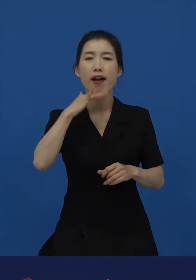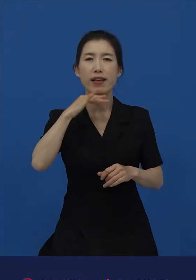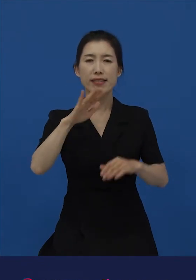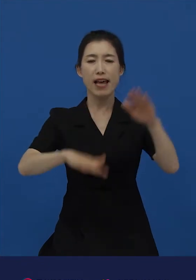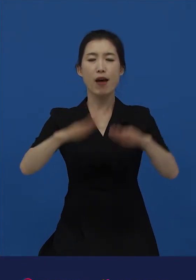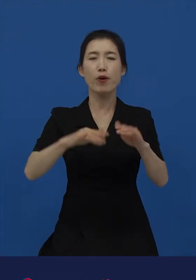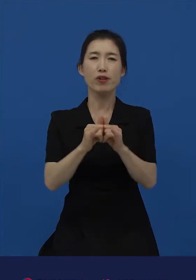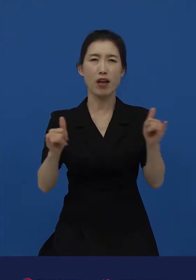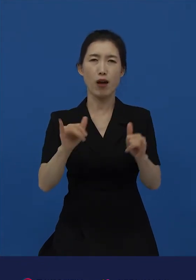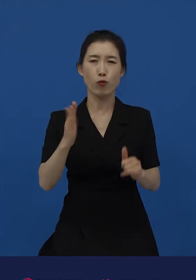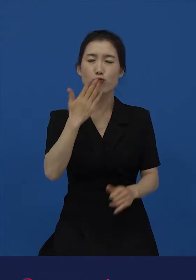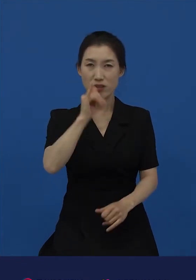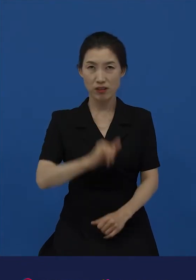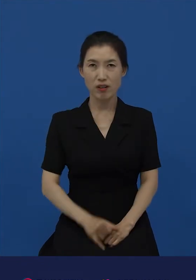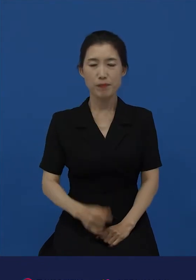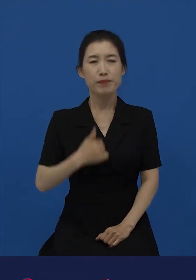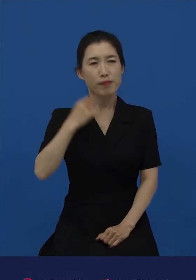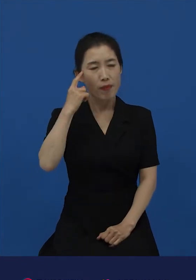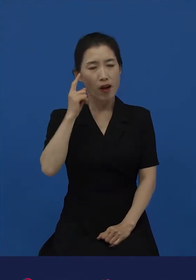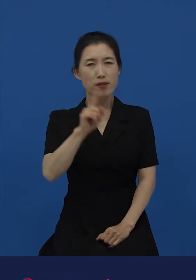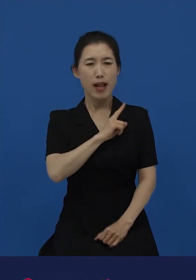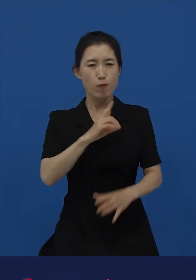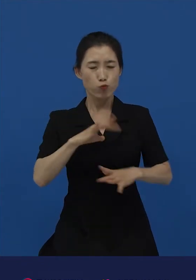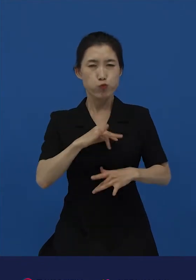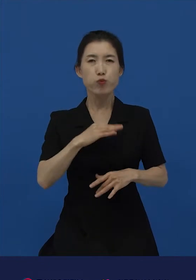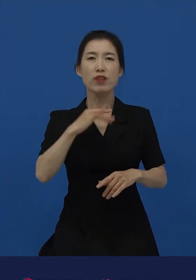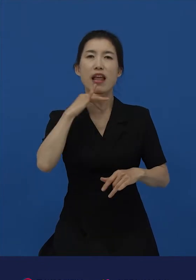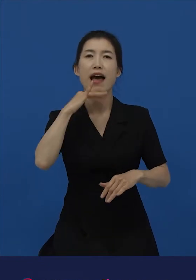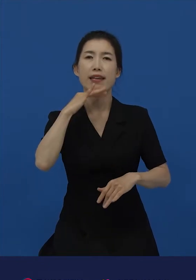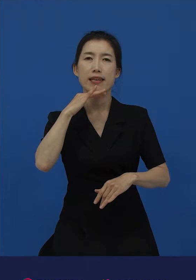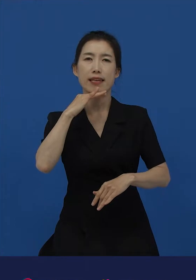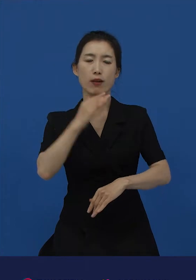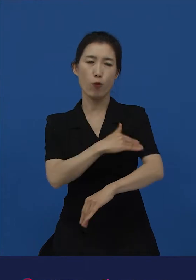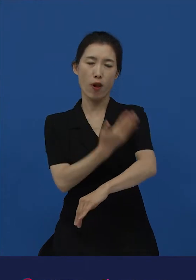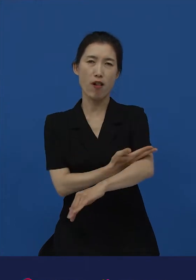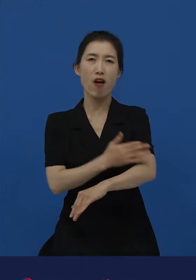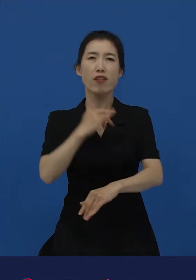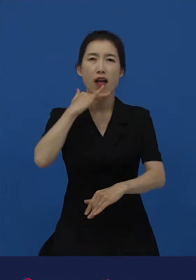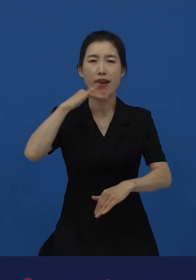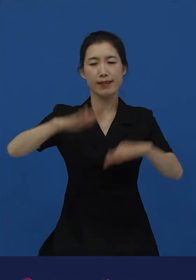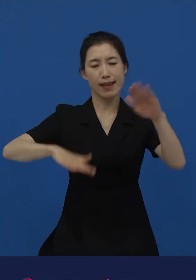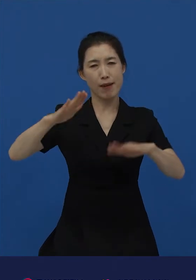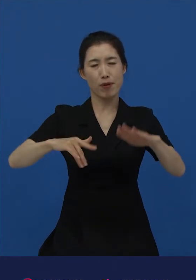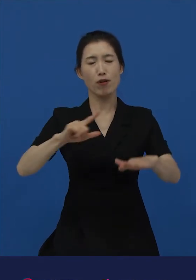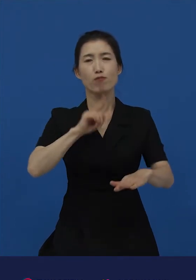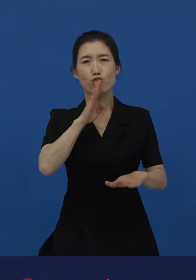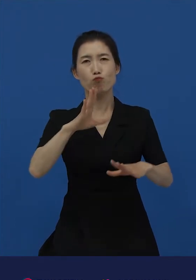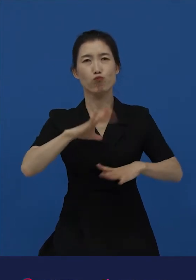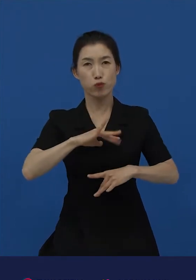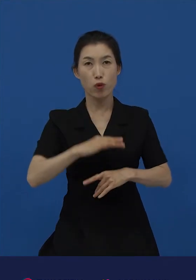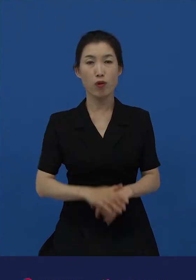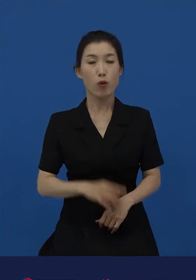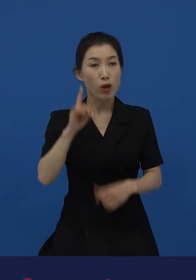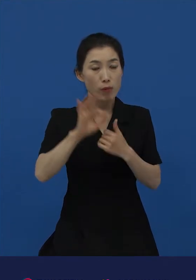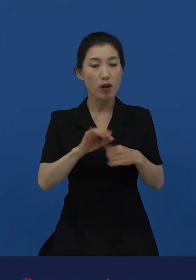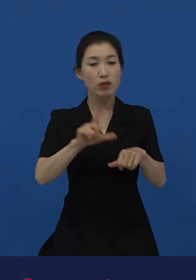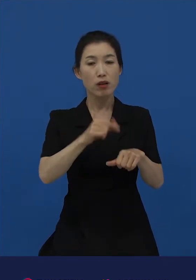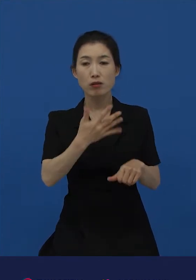가장 무서운 차별이라고 생각합니다. 게다가 연령권력은 시간이 지나면 누구나 갖게 되는